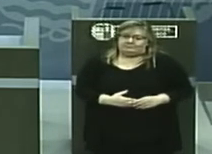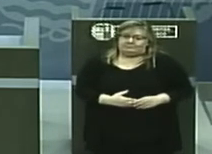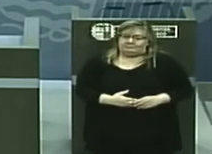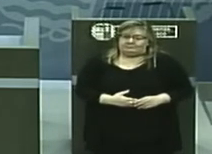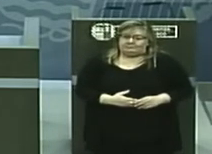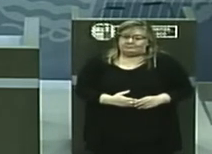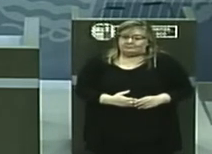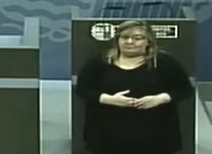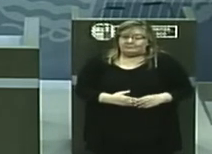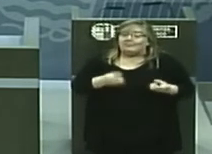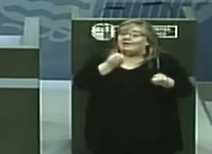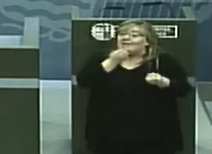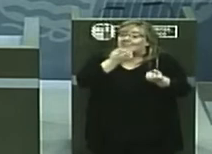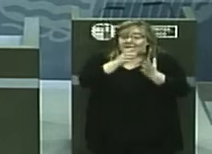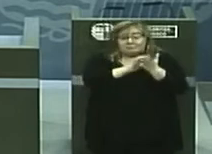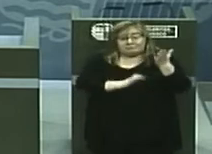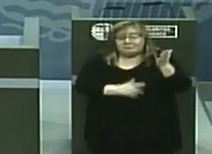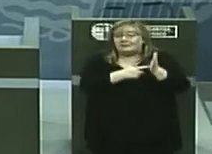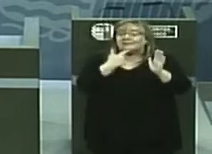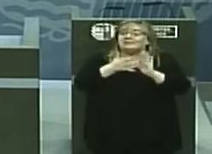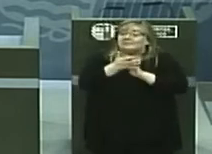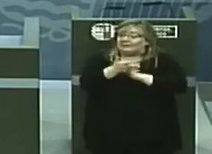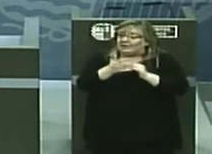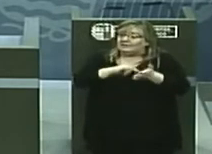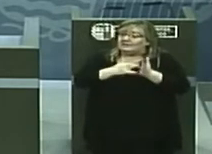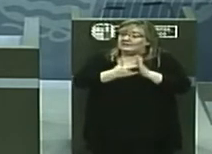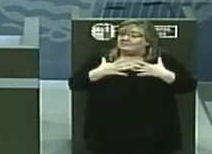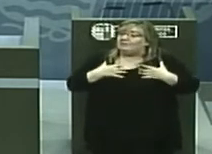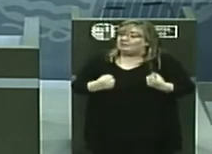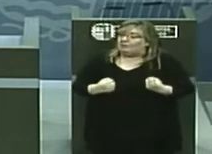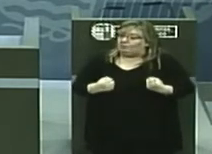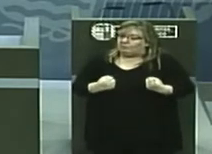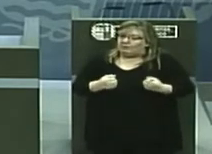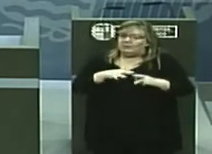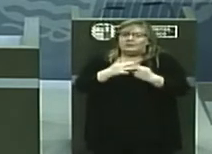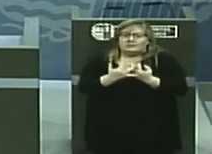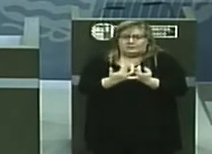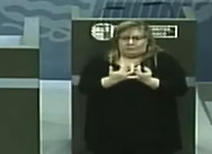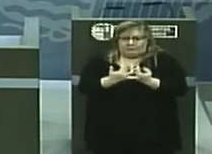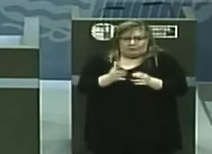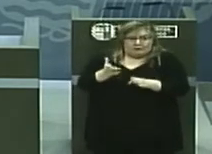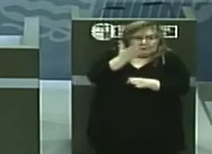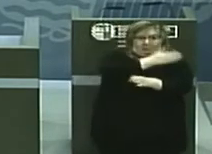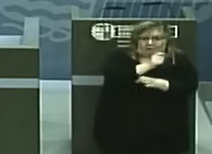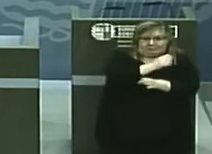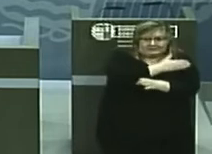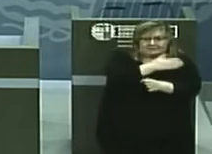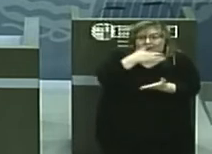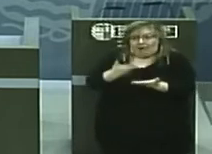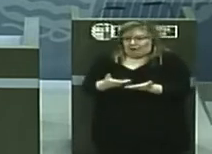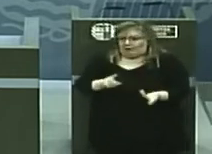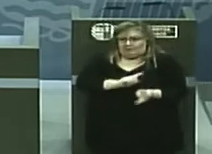Datos que, una vez más, nos muestran en el sistema sanitario una situación alejada de la que vivimos meses atrás.